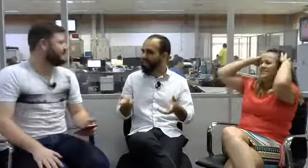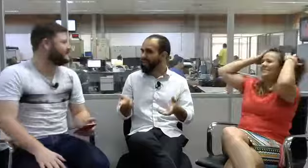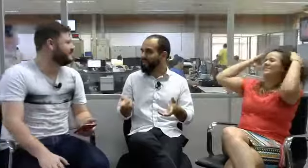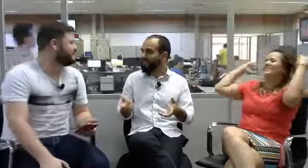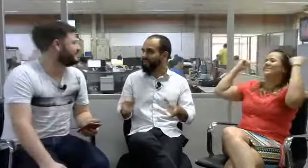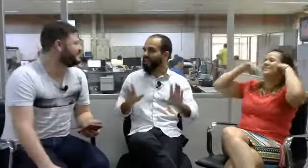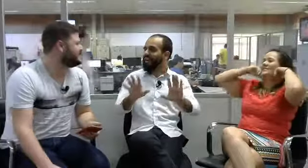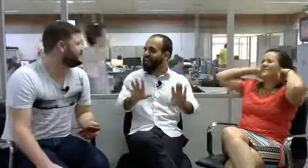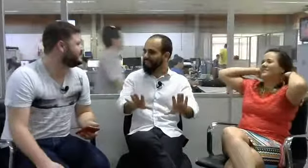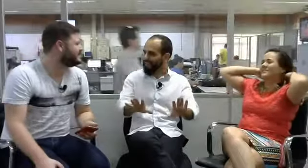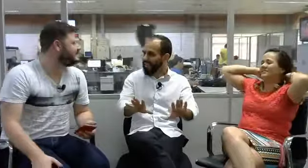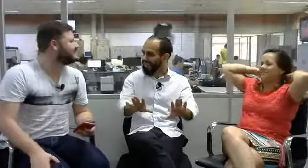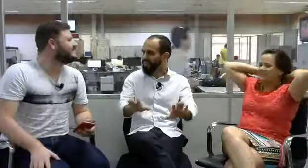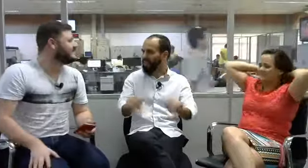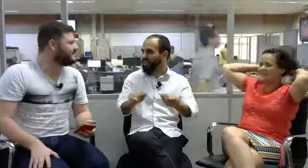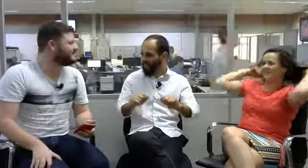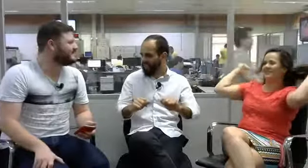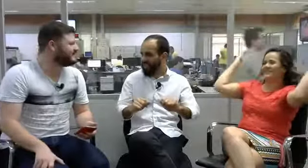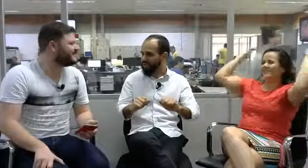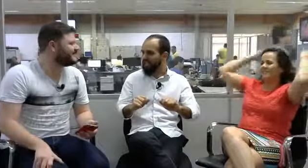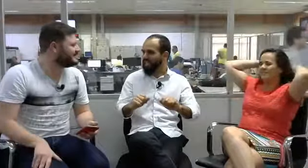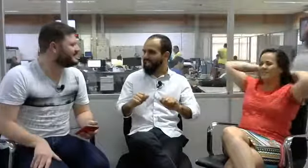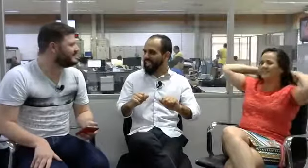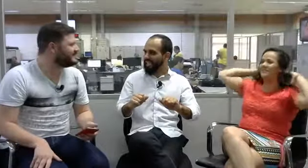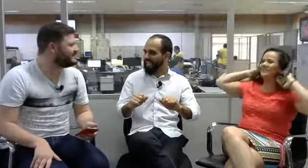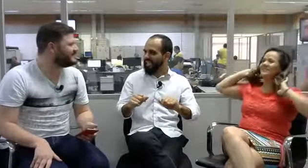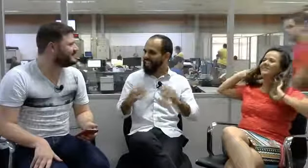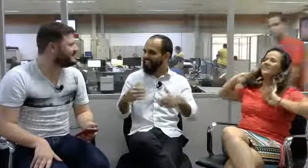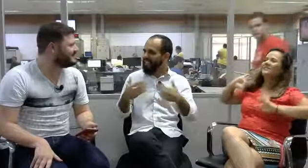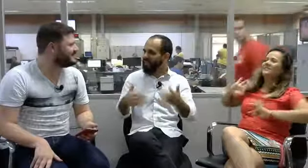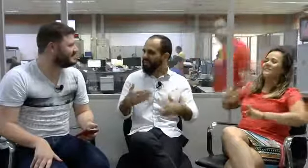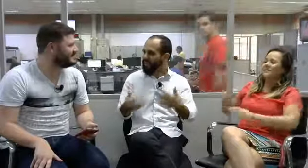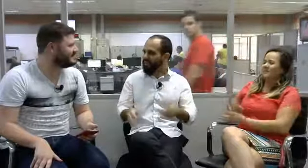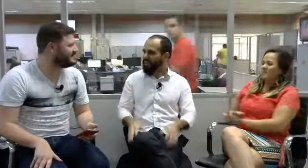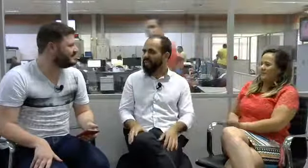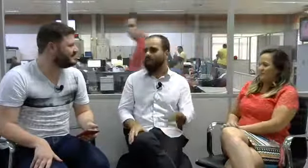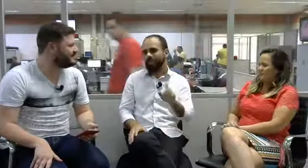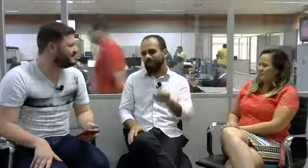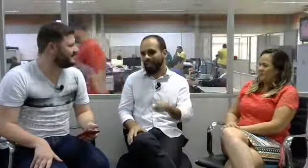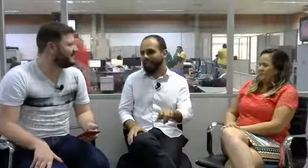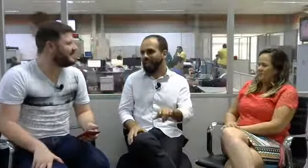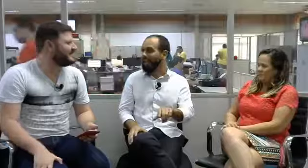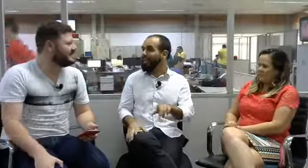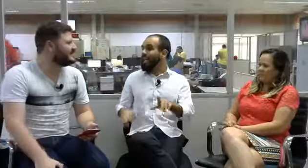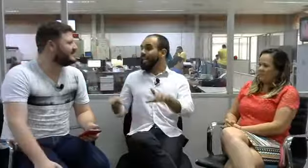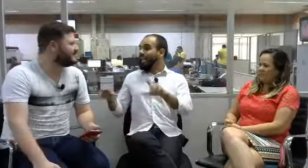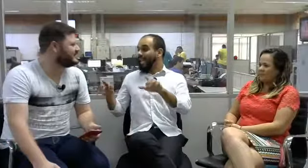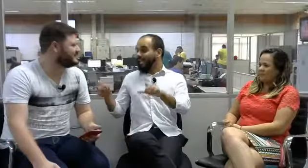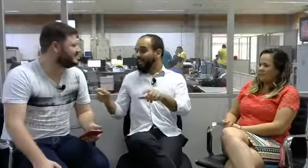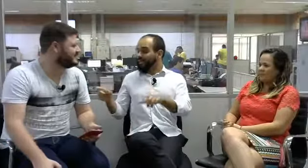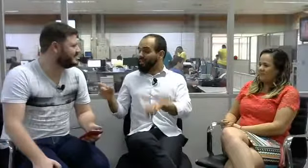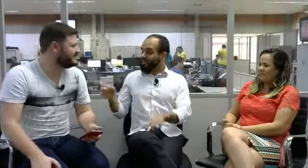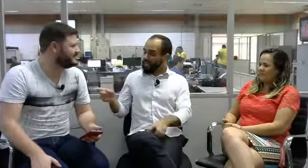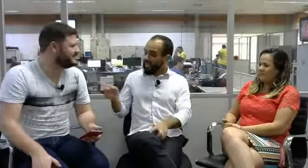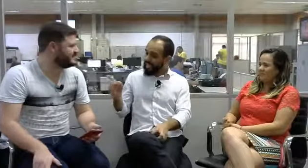de sinais e está lá na casa dela assistindo a gente e quer entender o que está sendo falado, é ir para ela. E é interessante notar que,